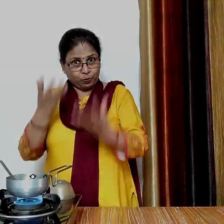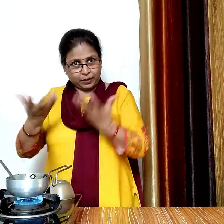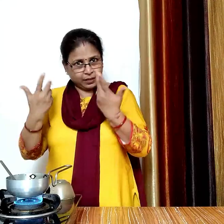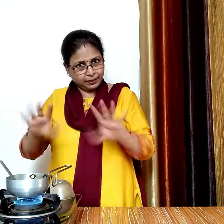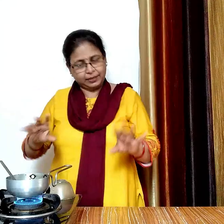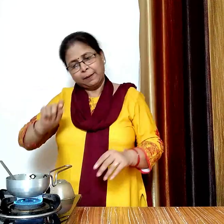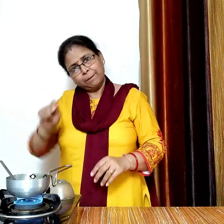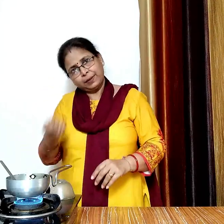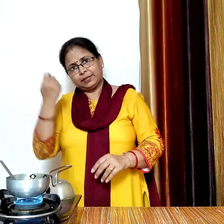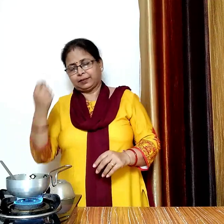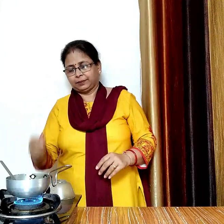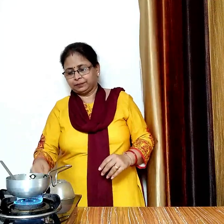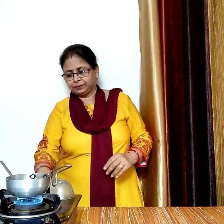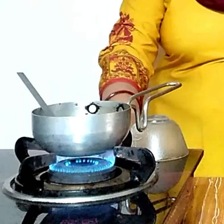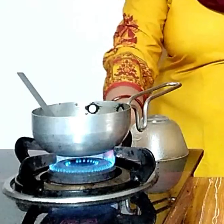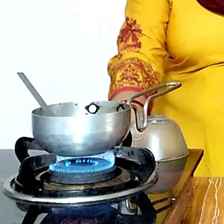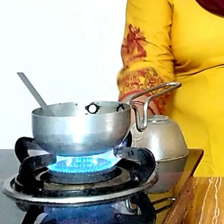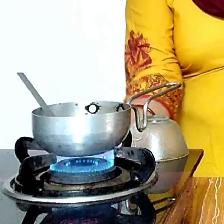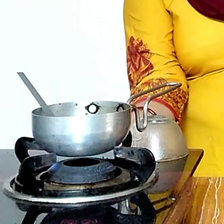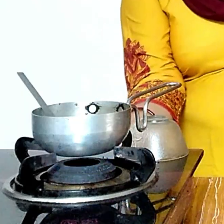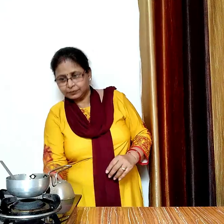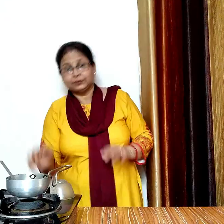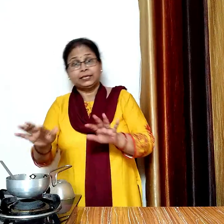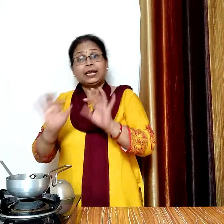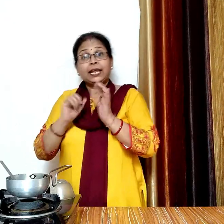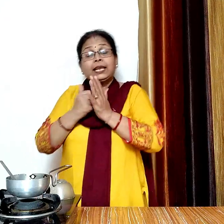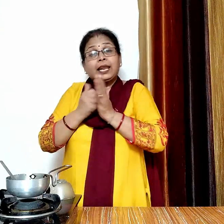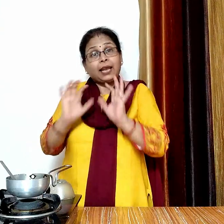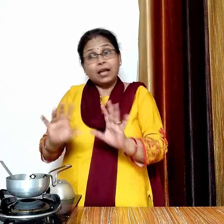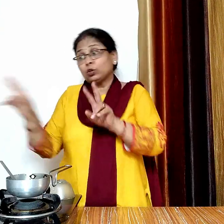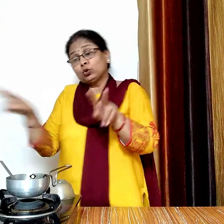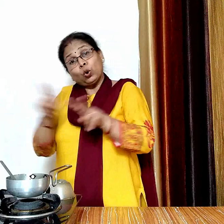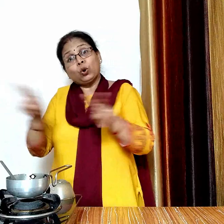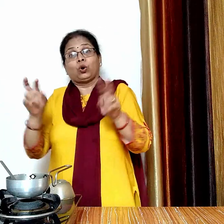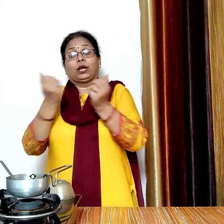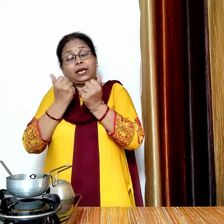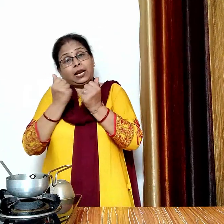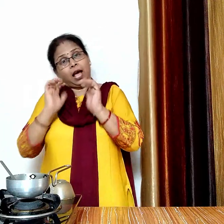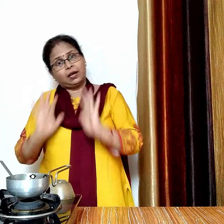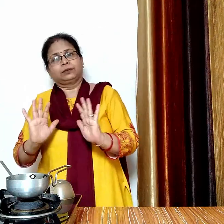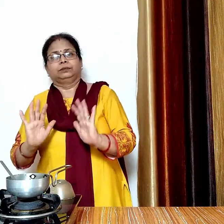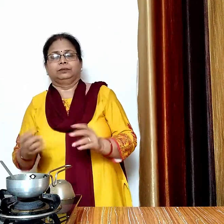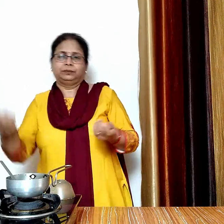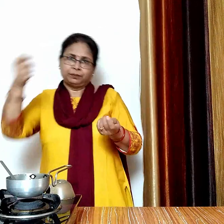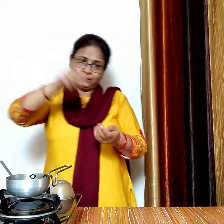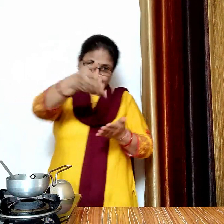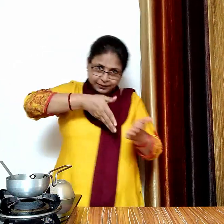देखिए इसमें अच्छा से उबल आ चुका है अब गैस बंद कर देंगे अब ढोगला और तड़के दोनों को अच्छी से ठंडा होने देंगे और फिर ढोगला तयार